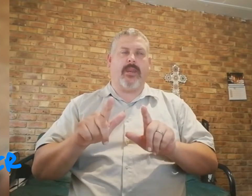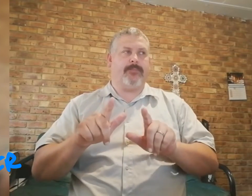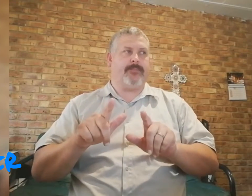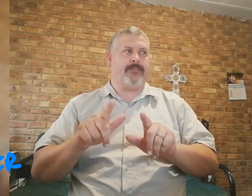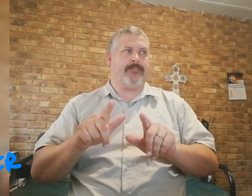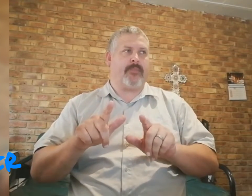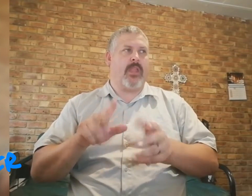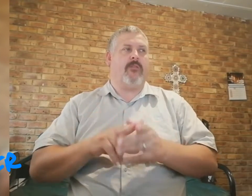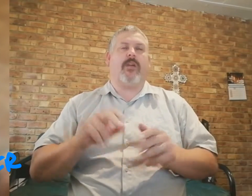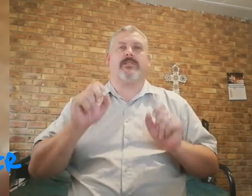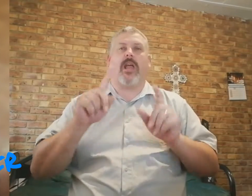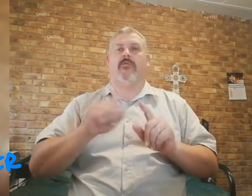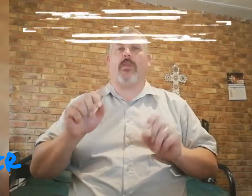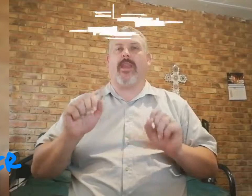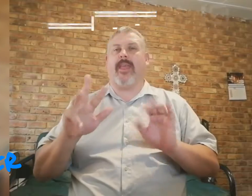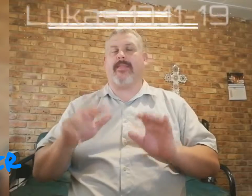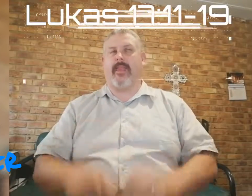vers 11 tot 19.